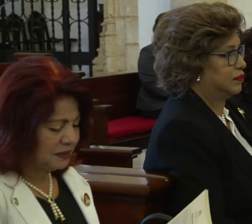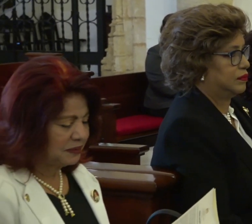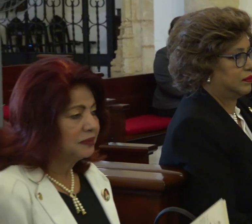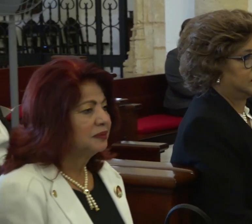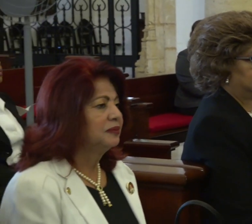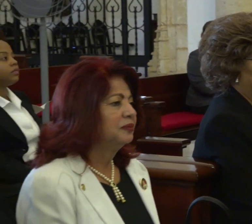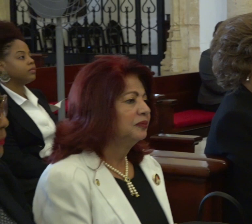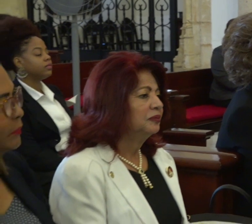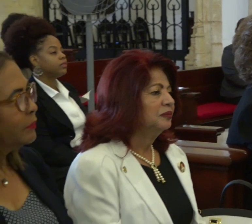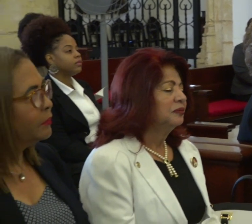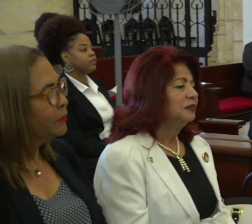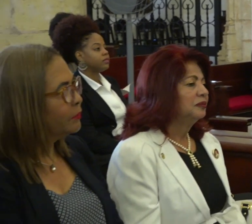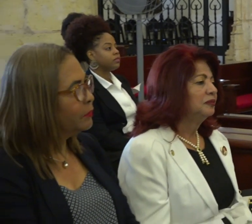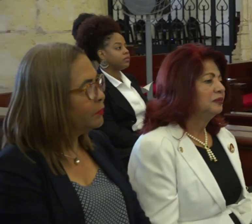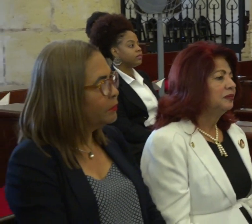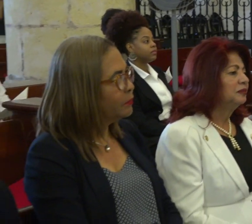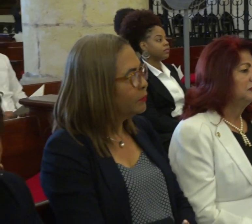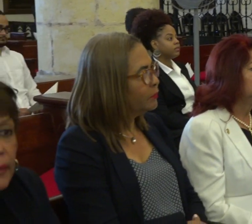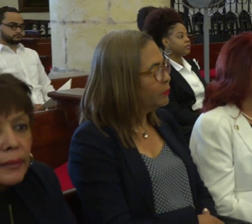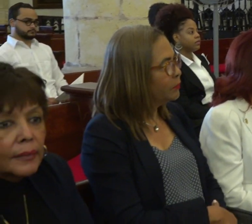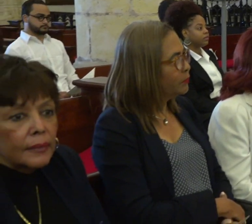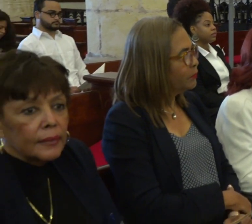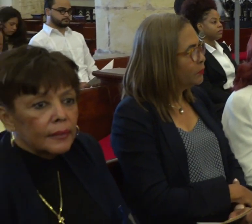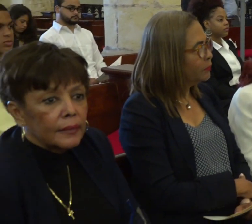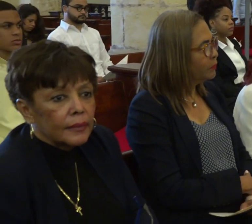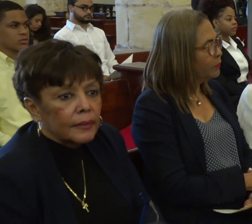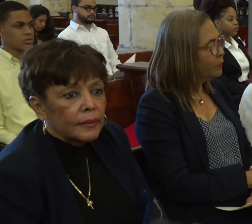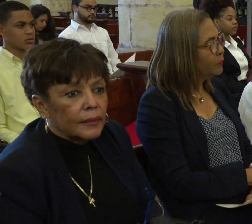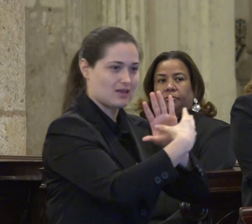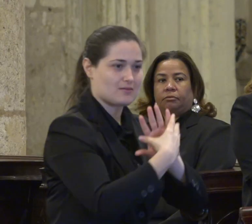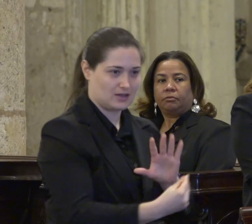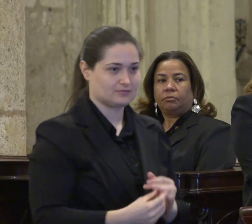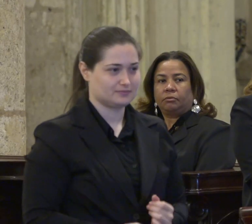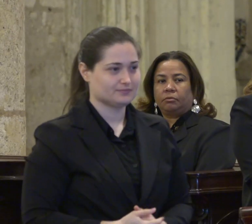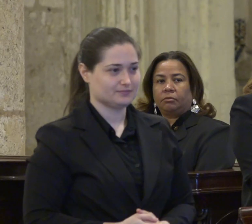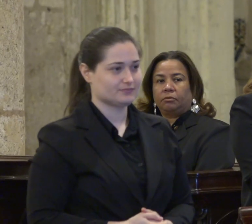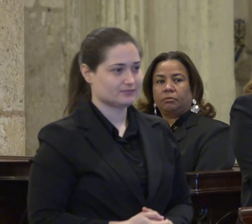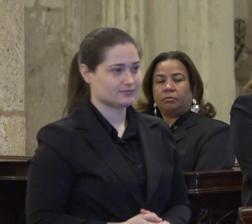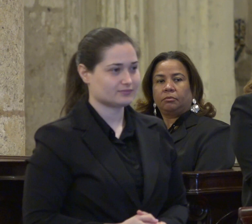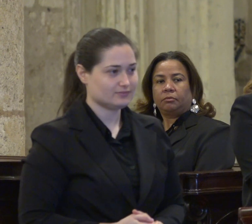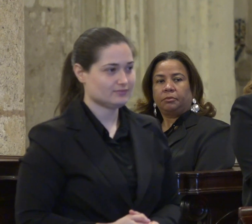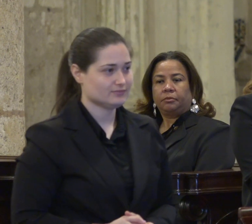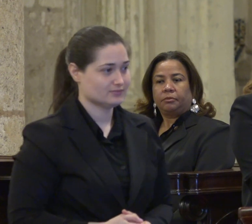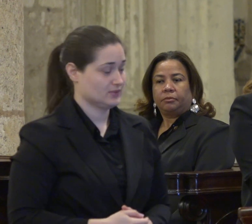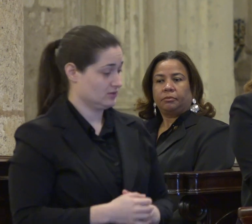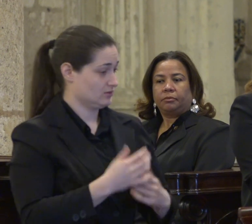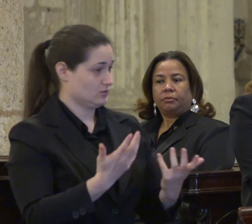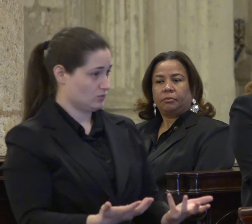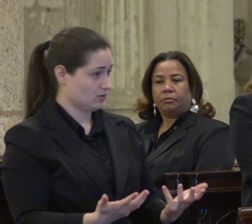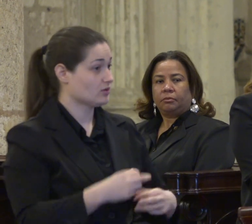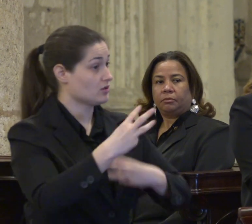en paz para aquellos que hacen la paz. Definitivamente la fuerza que mueve el mundo